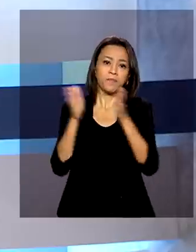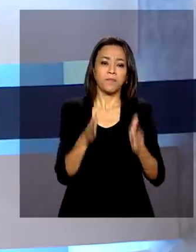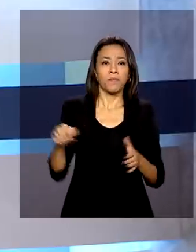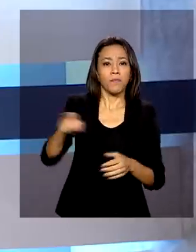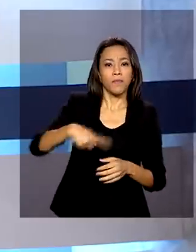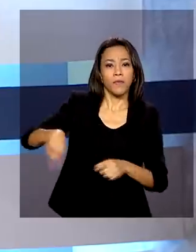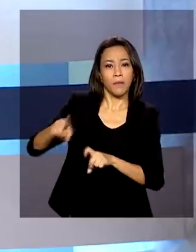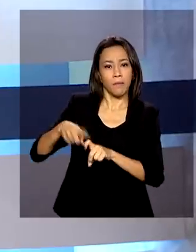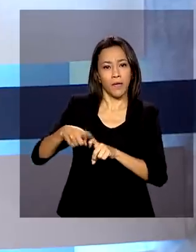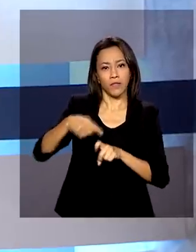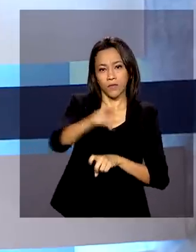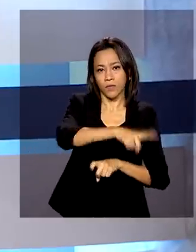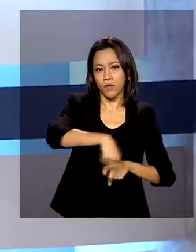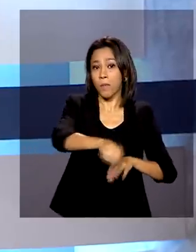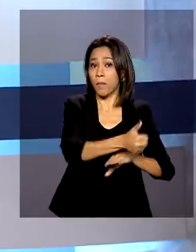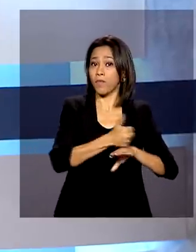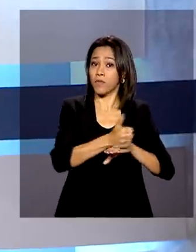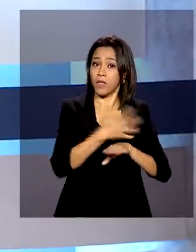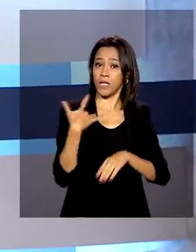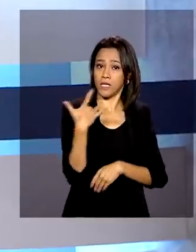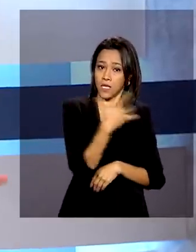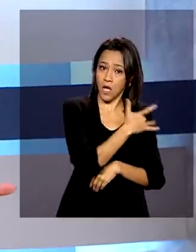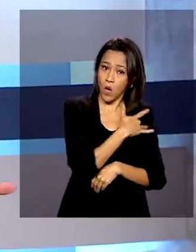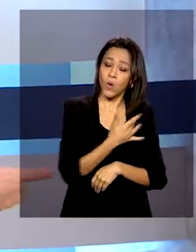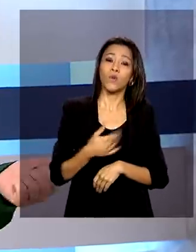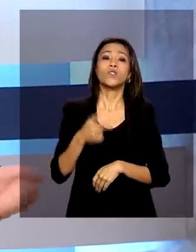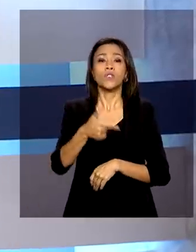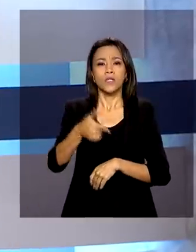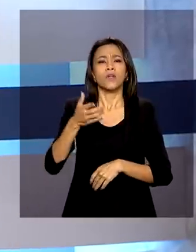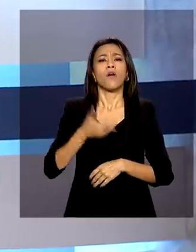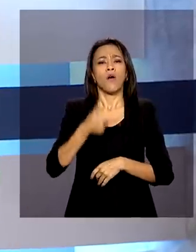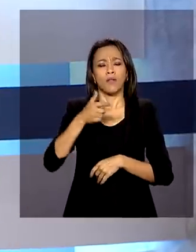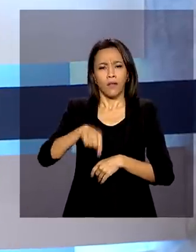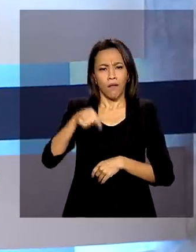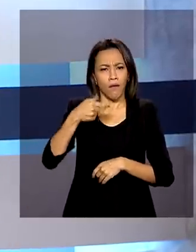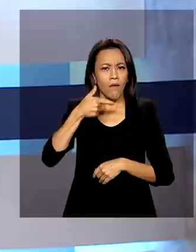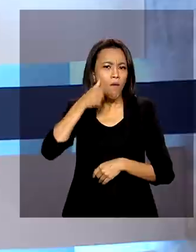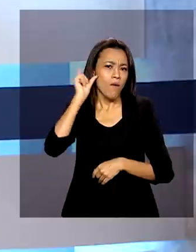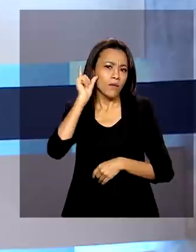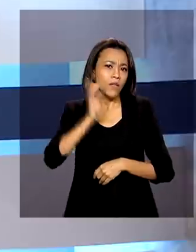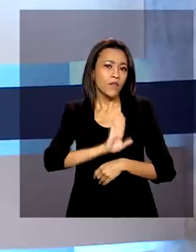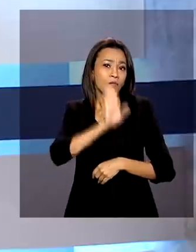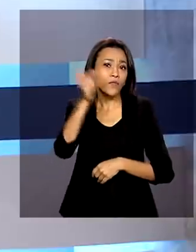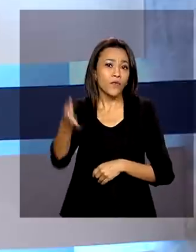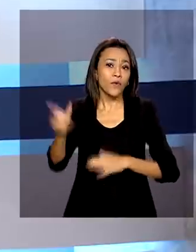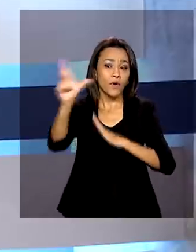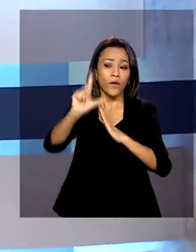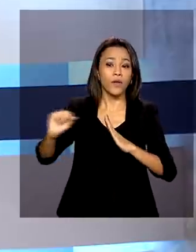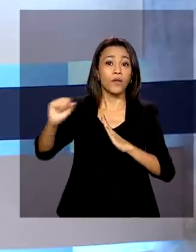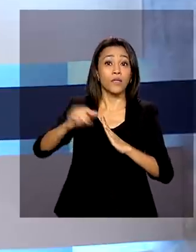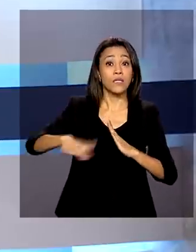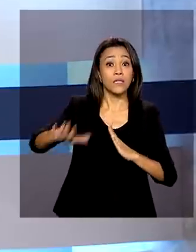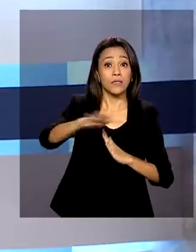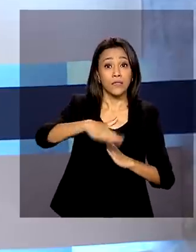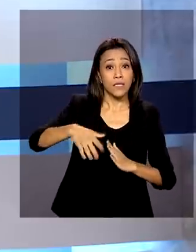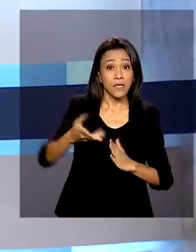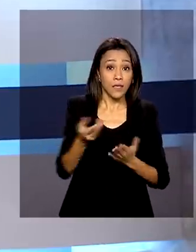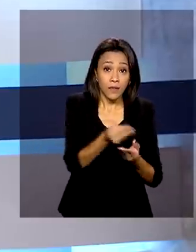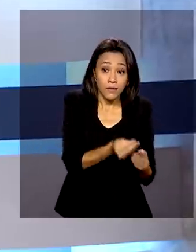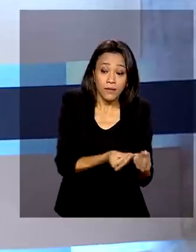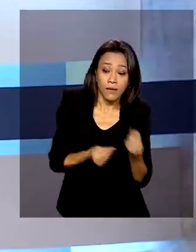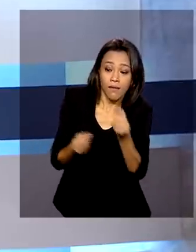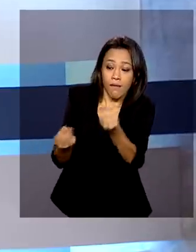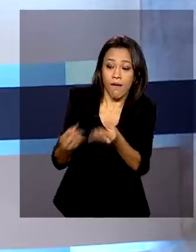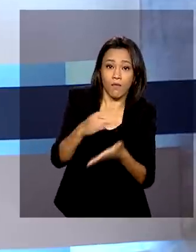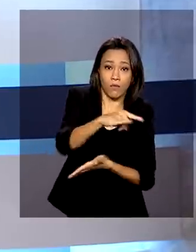Médicos e profissionais de saúde estiveram no Palácio do Planalto nesta segunda-feira e entregaram ao presidente Jair Bolsonaro uma